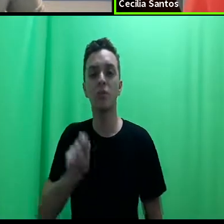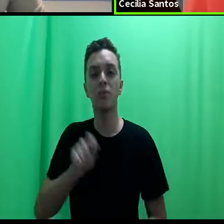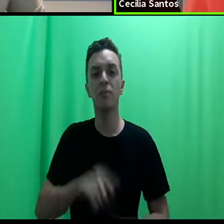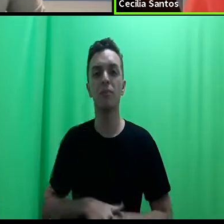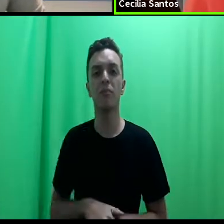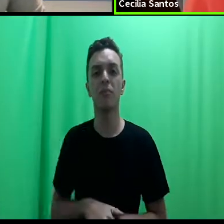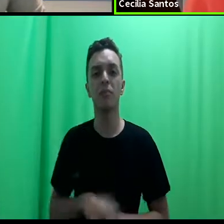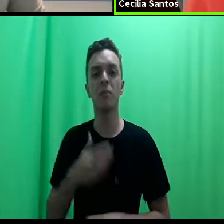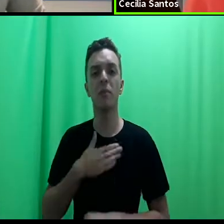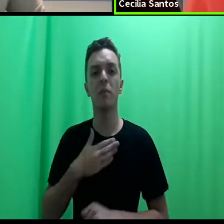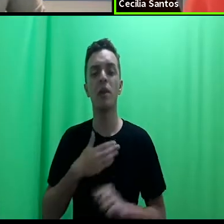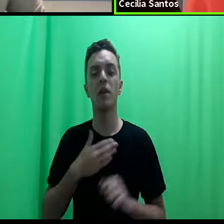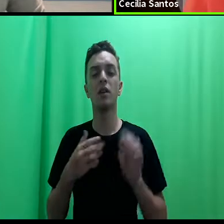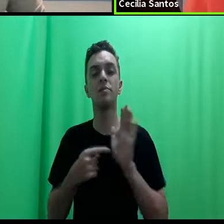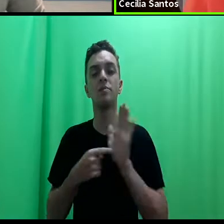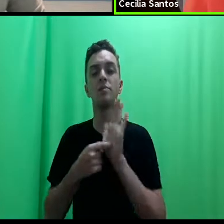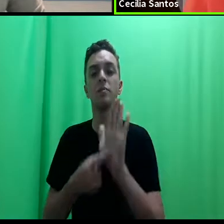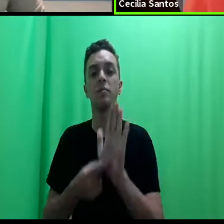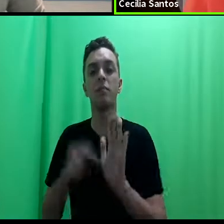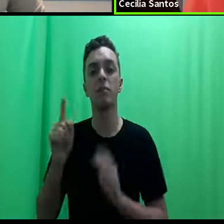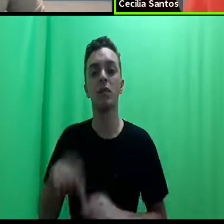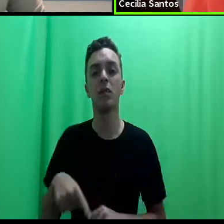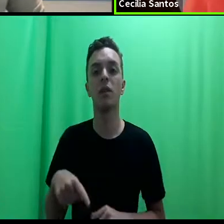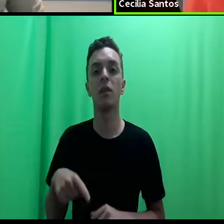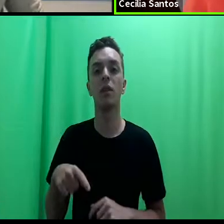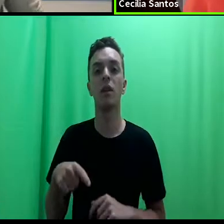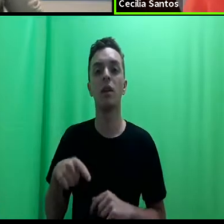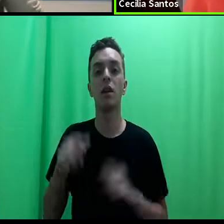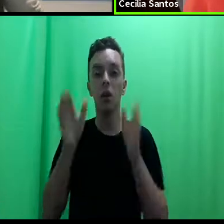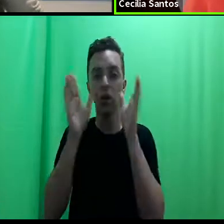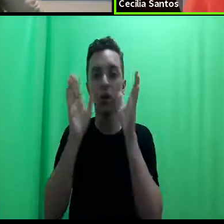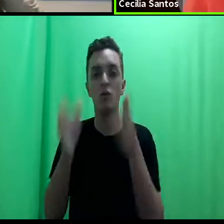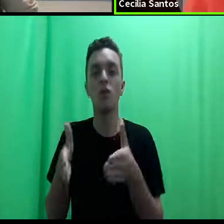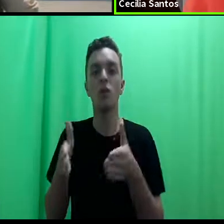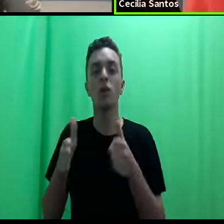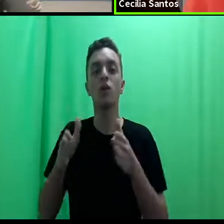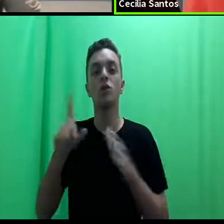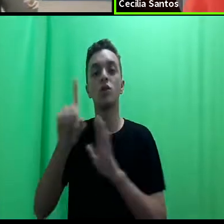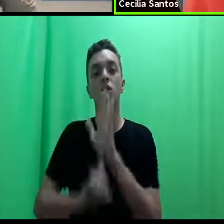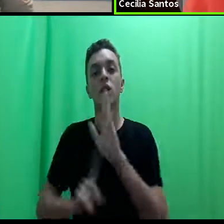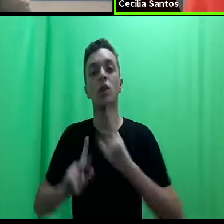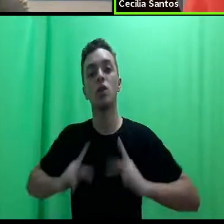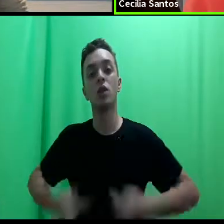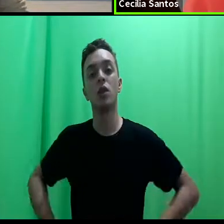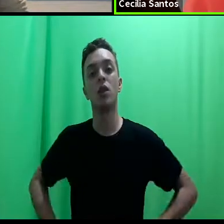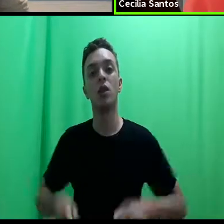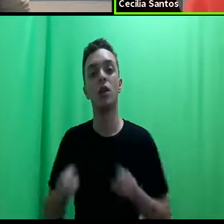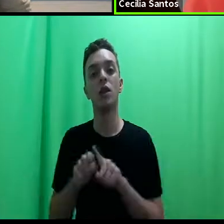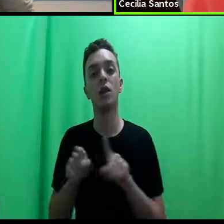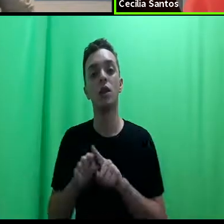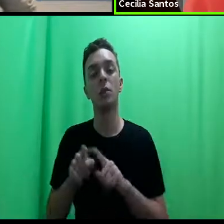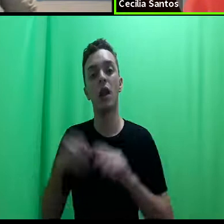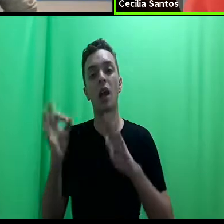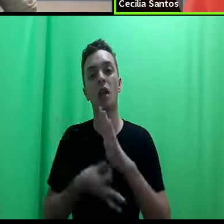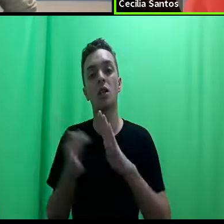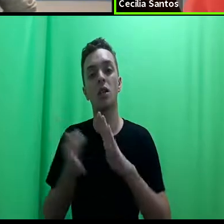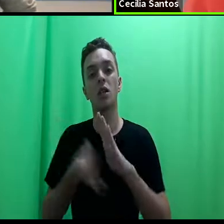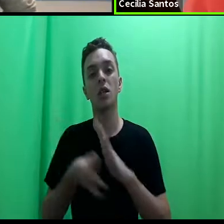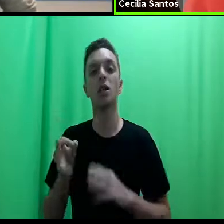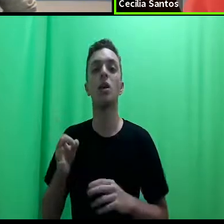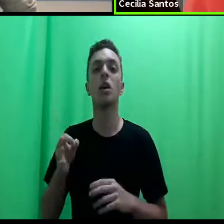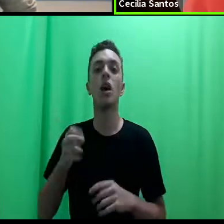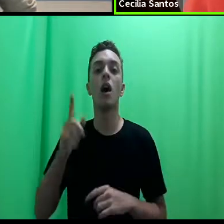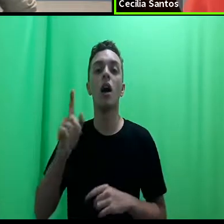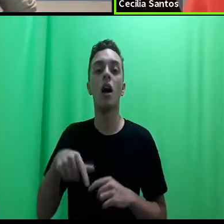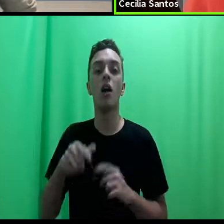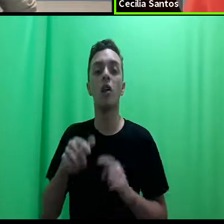apresentação terá como enfoque os direitos humanos e as clínicas jurídicas, enquanto uma